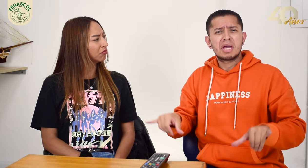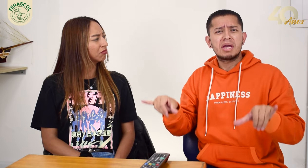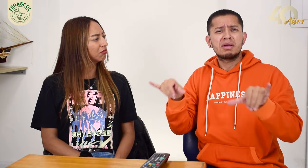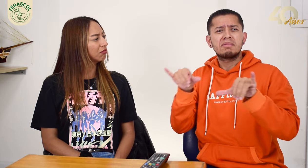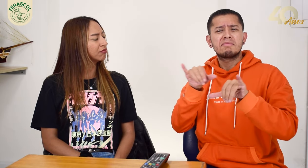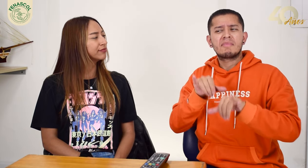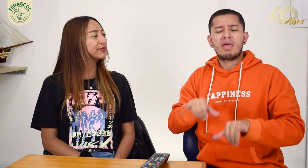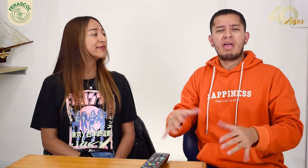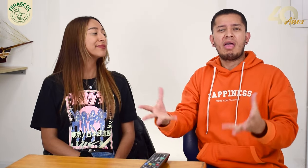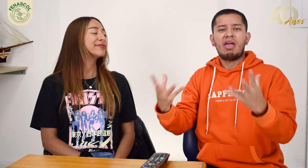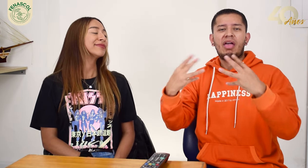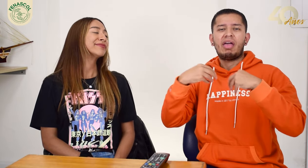acostumbrarnos a eso